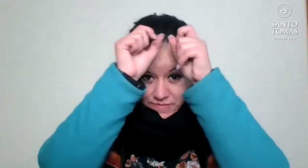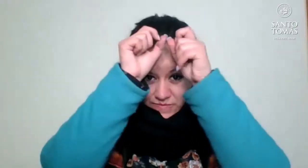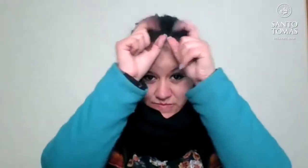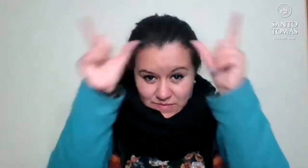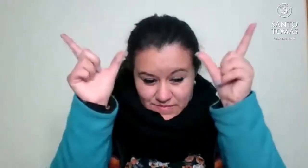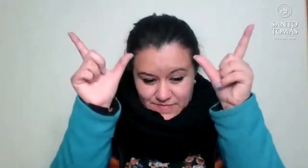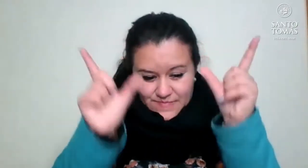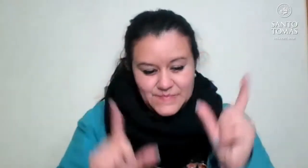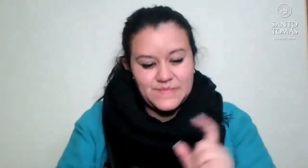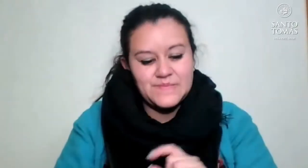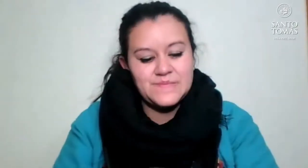Quilpue.